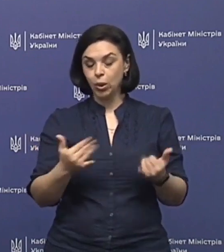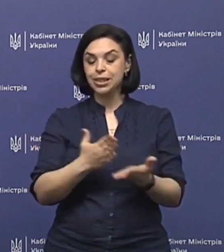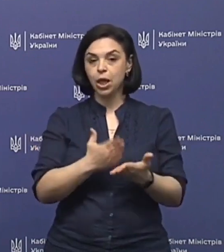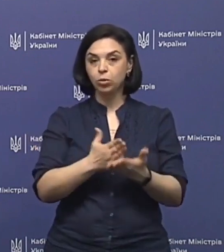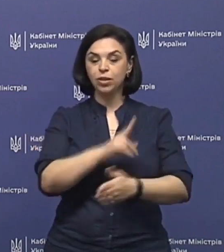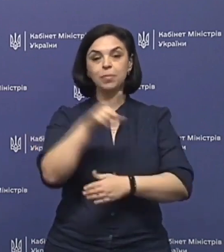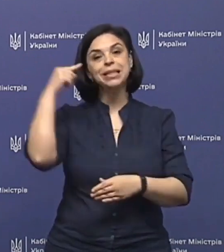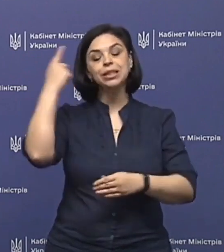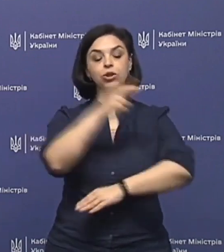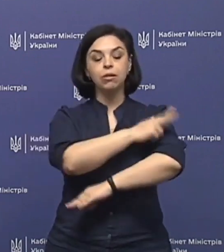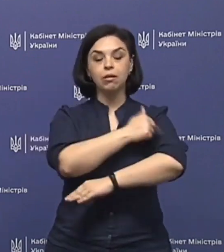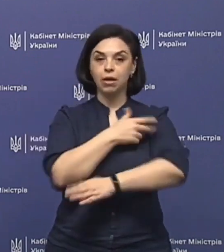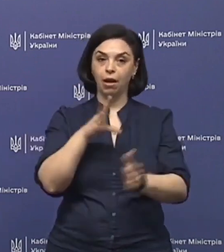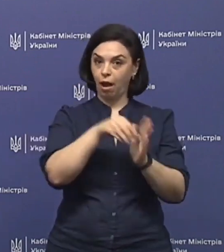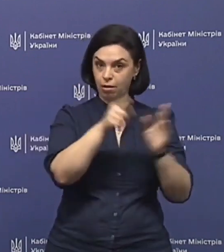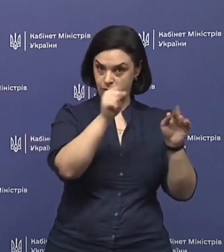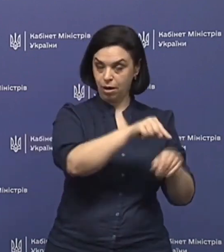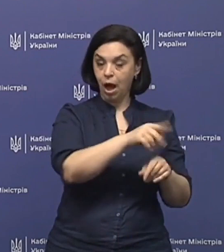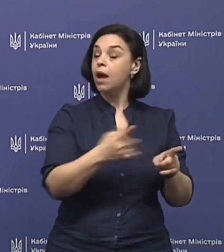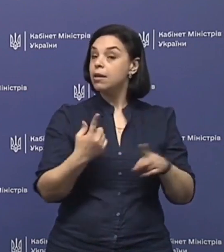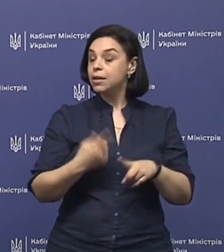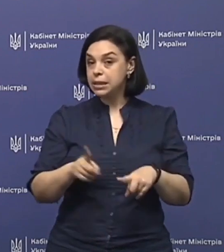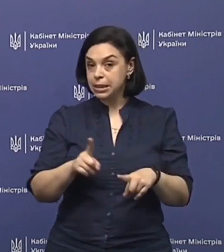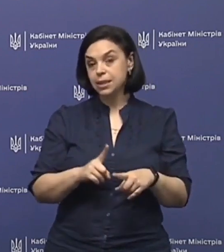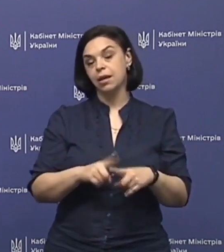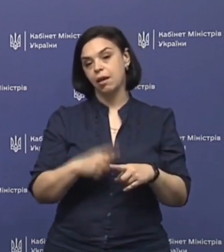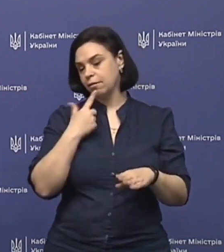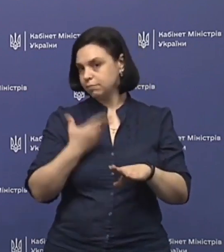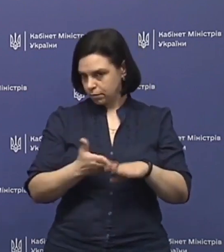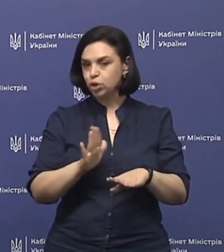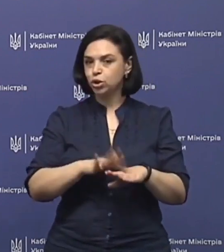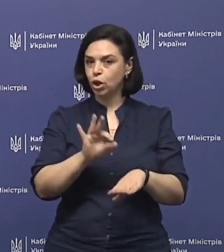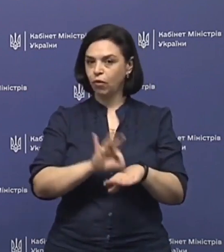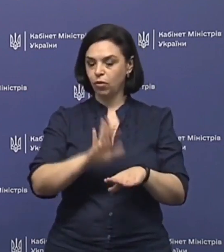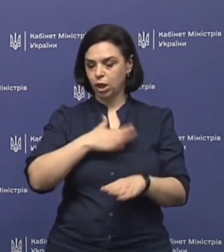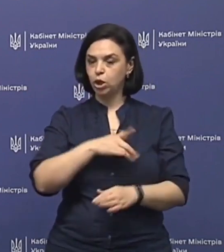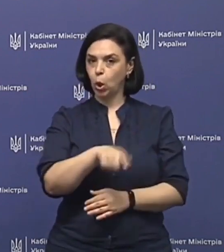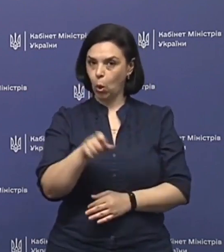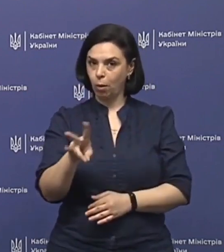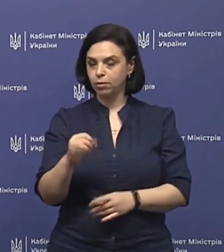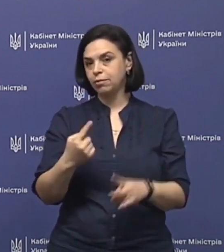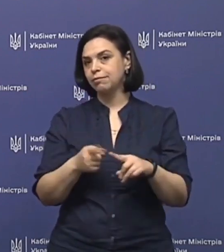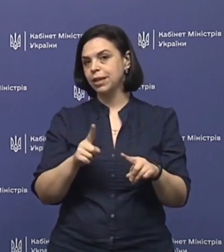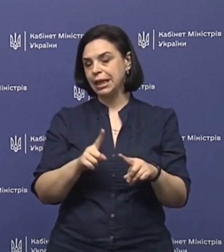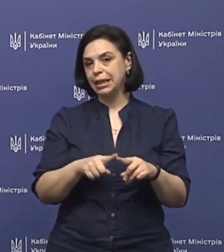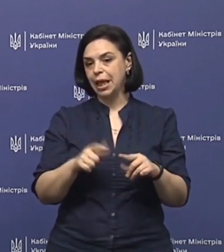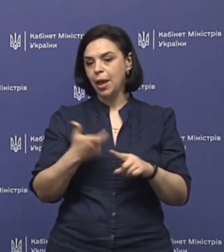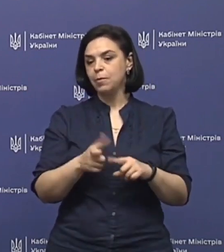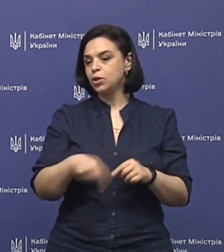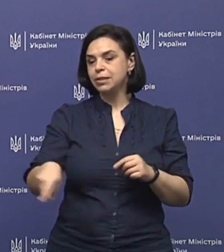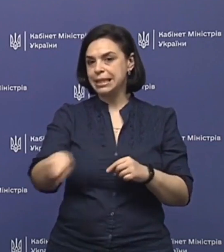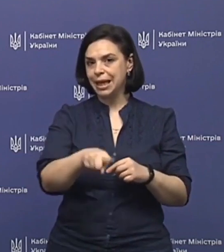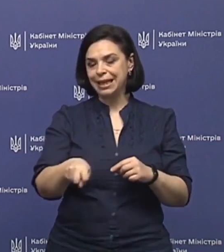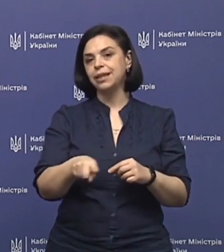знаходяться в психіатричних лікарнях. Це тяжкі хворі, наші громадяни, більшість